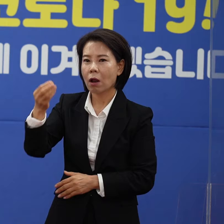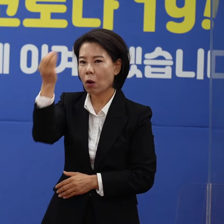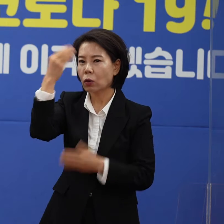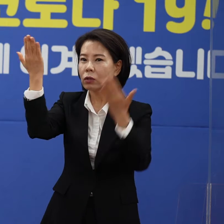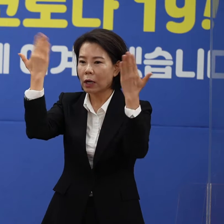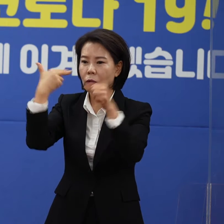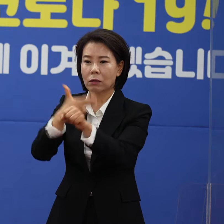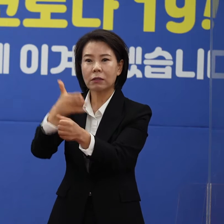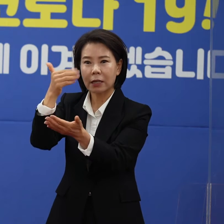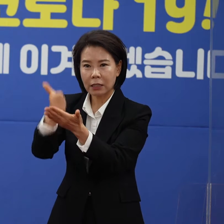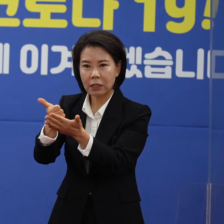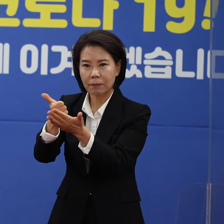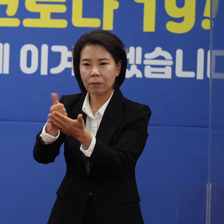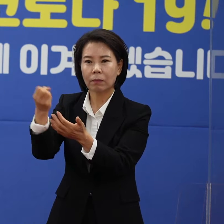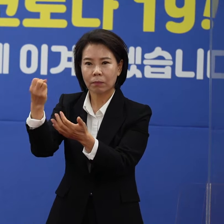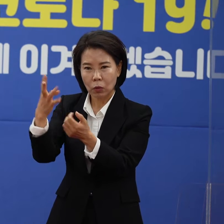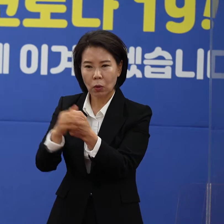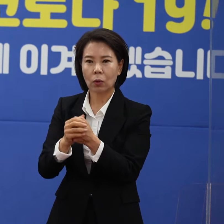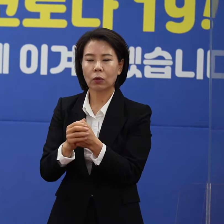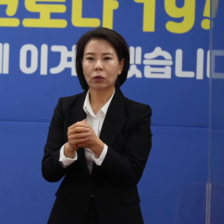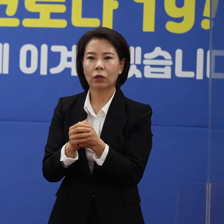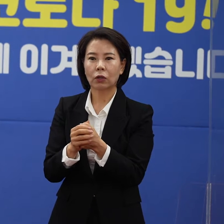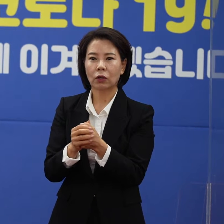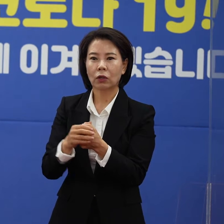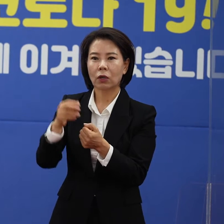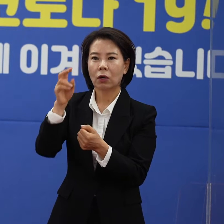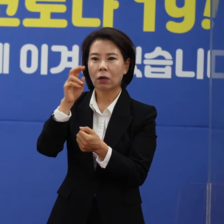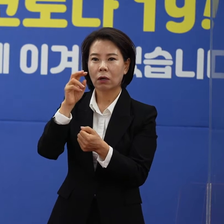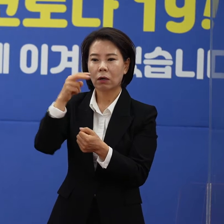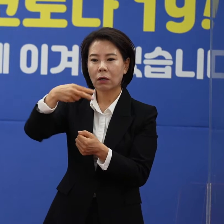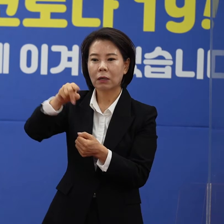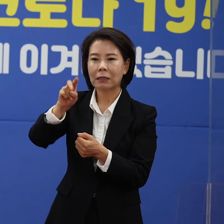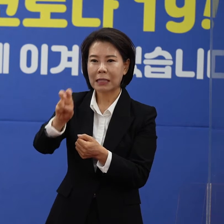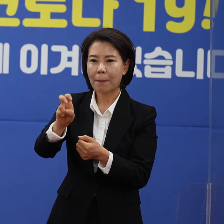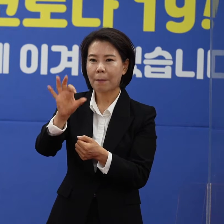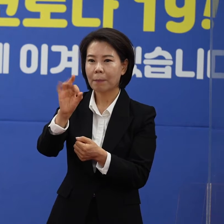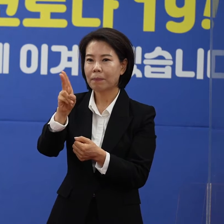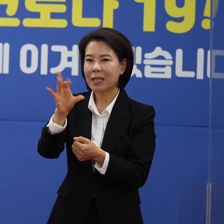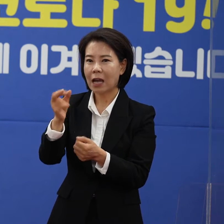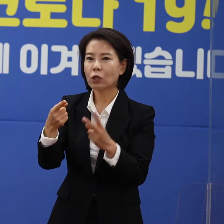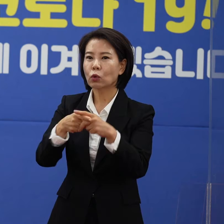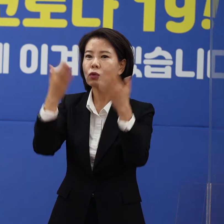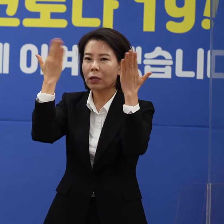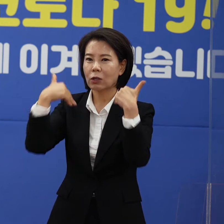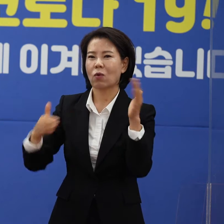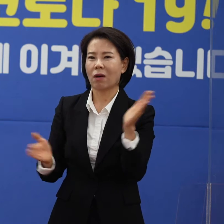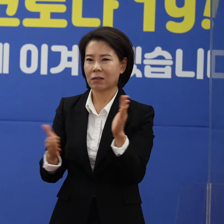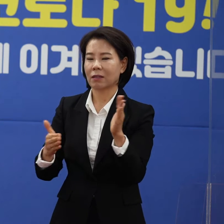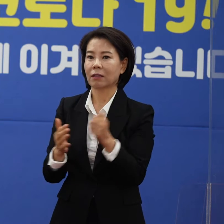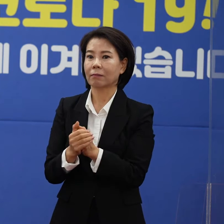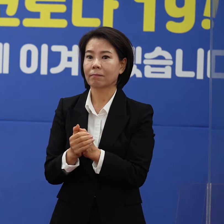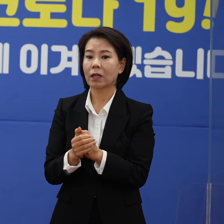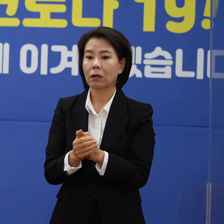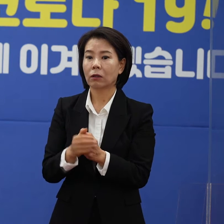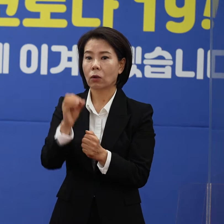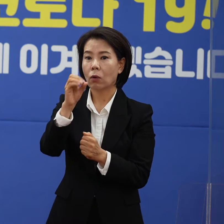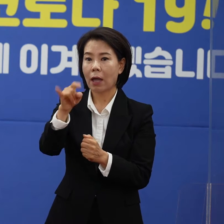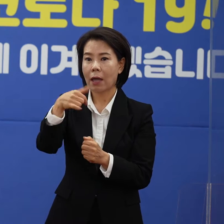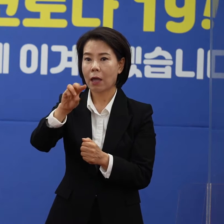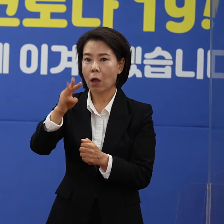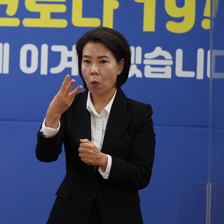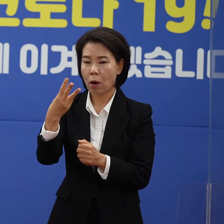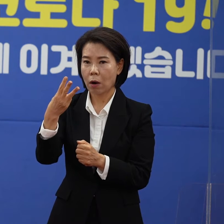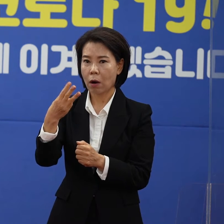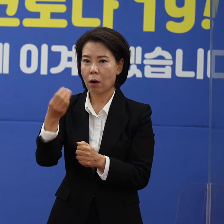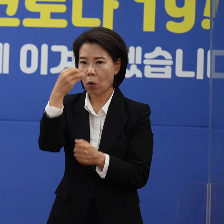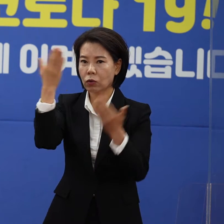교직원과 제주시 삼양이동 소재 삼양초등학교 학생으로 확인이 되었습니다. 애월고등학교와 관련